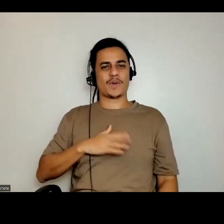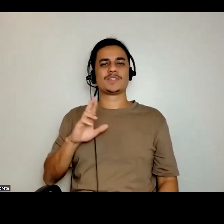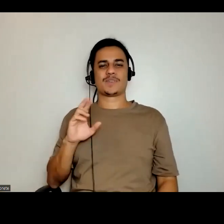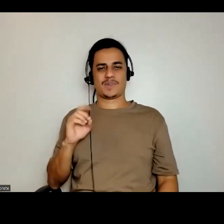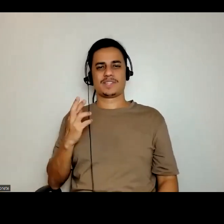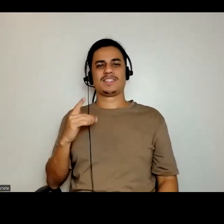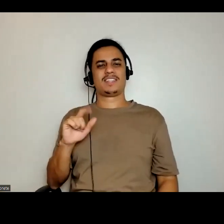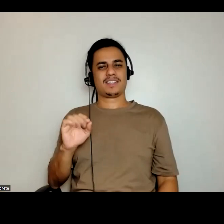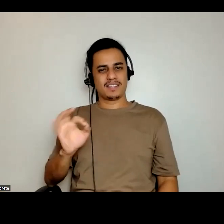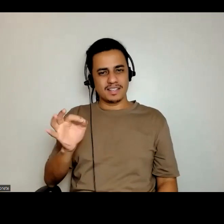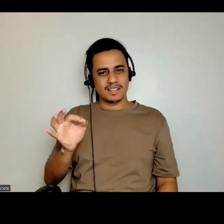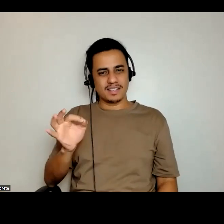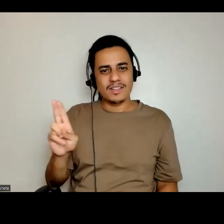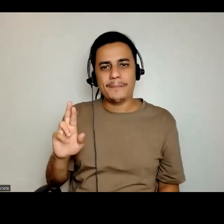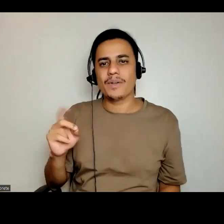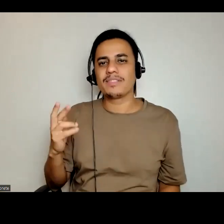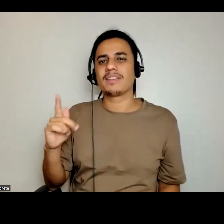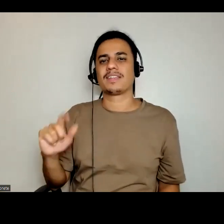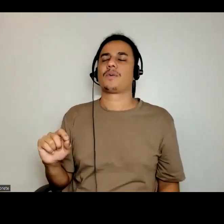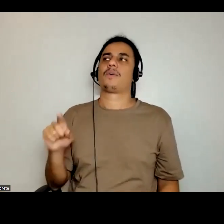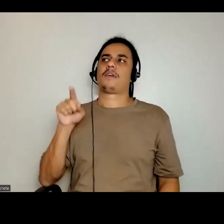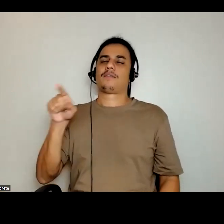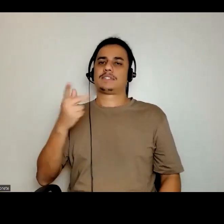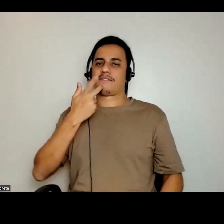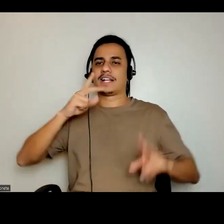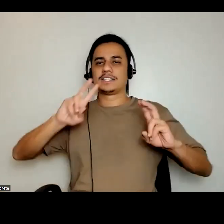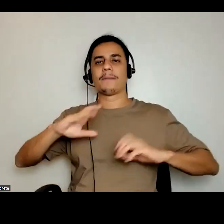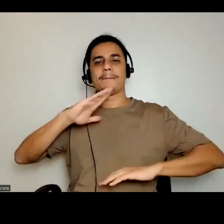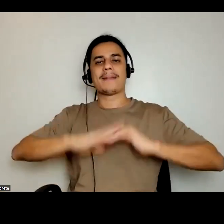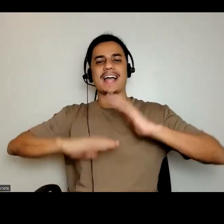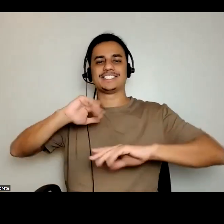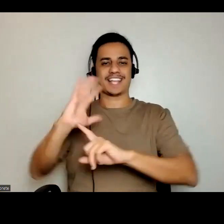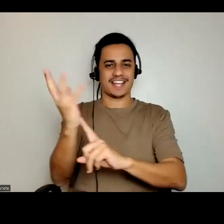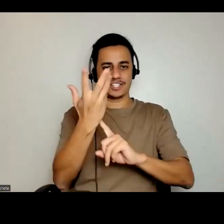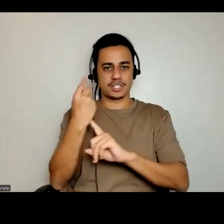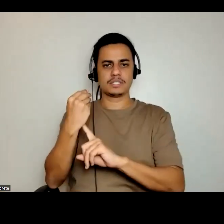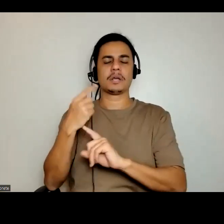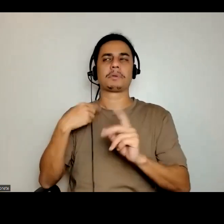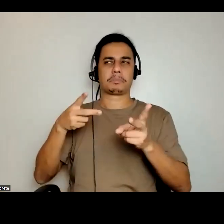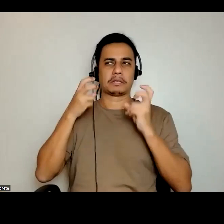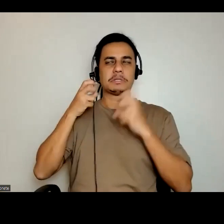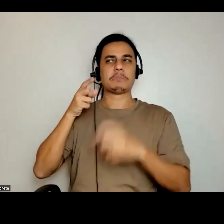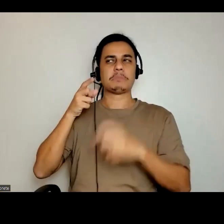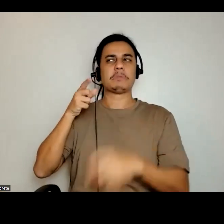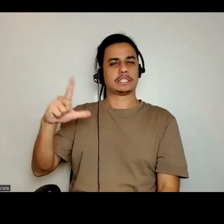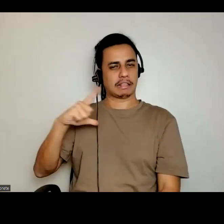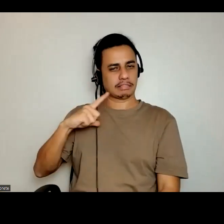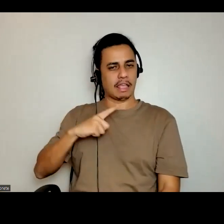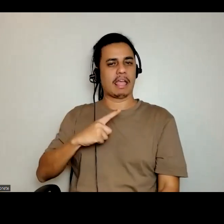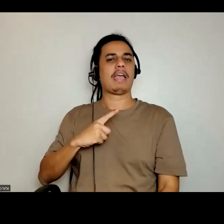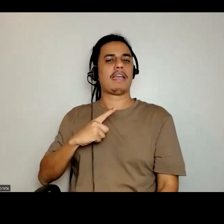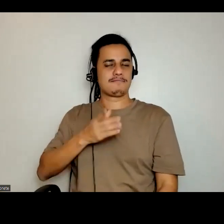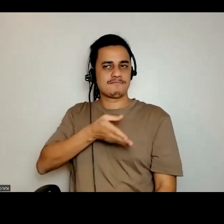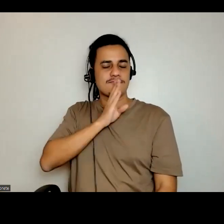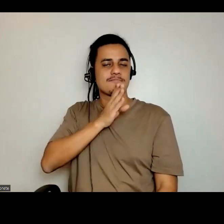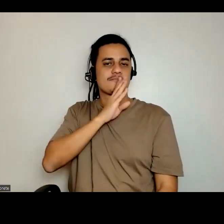traz, é Rodrigo, quando você traz essa coisa das práticas artísticas, porque eu vejo que você tem um repertório para dizer, olha,